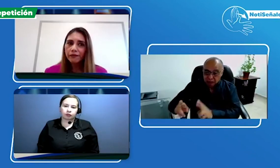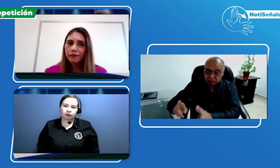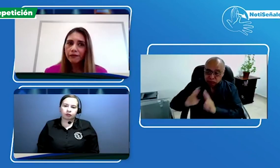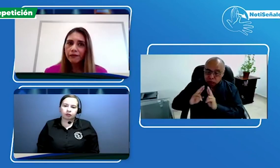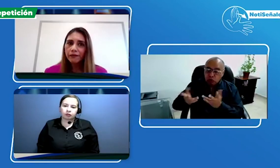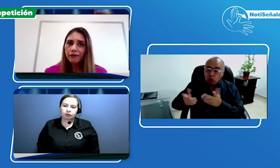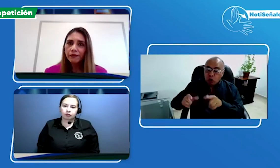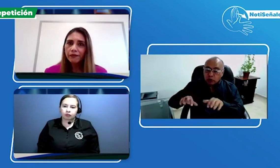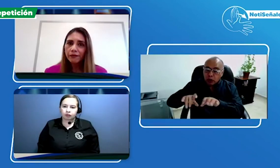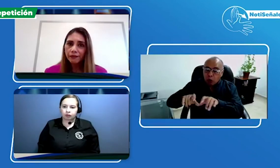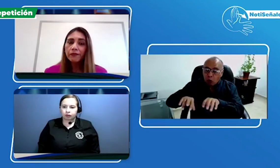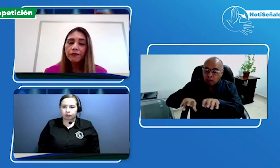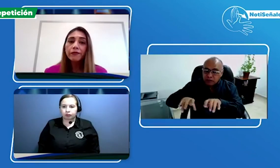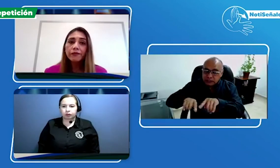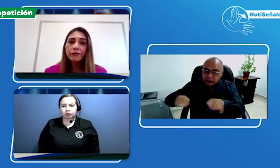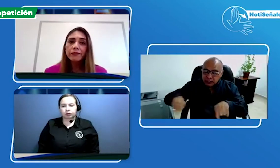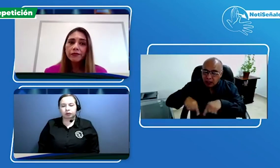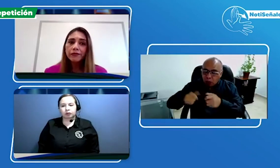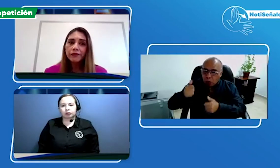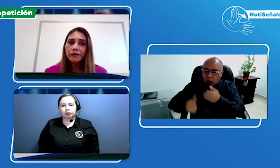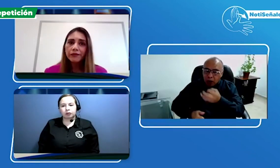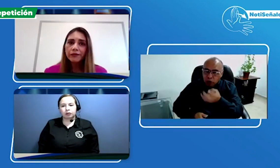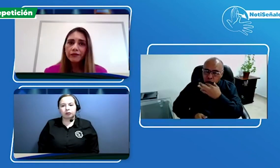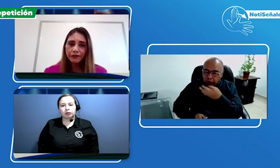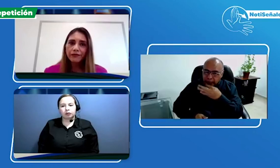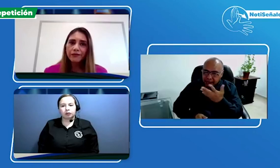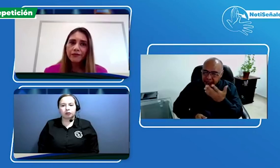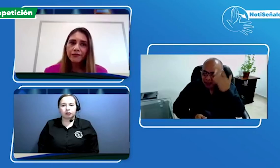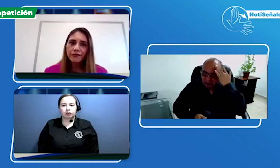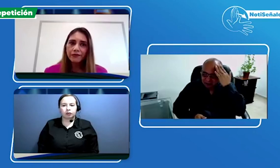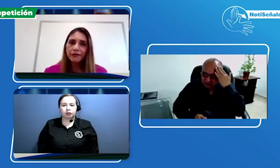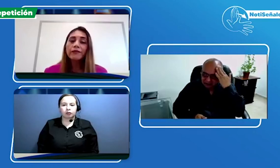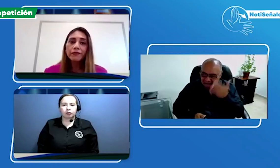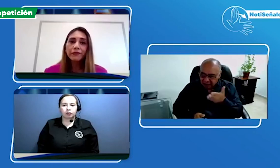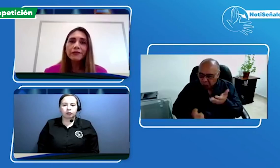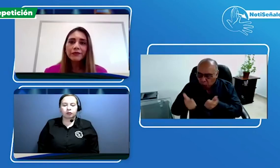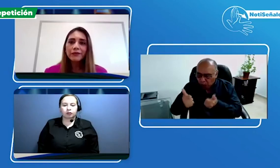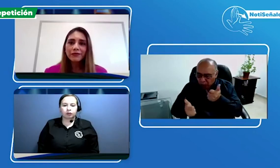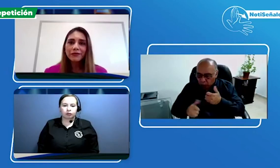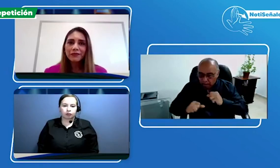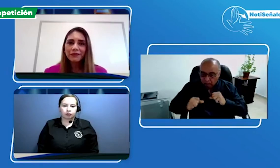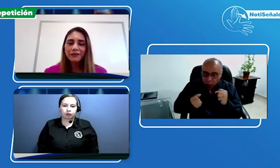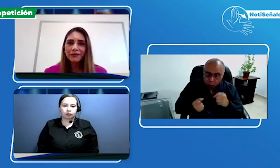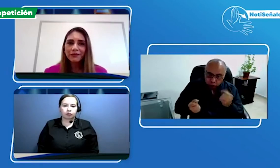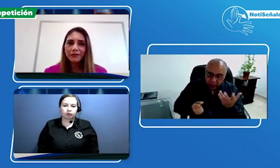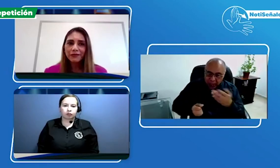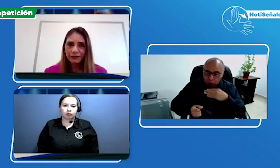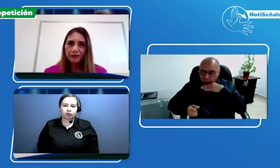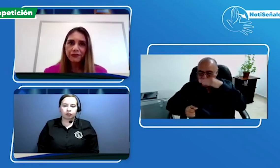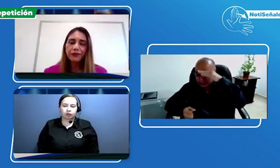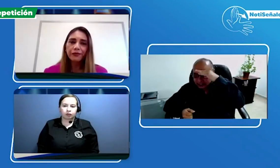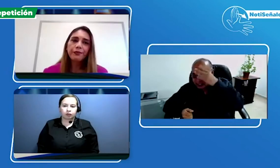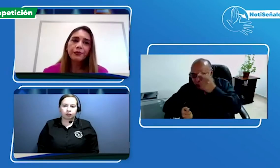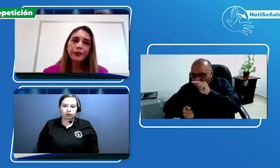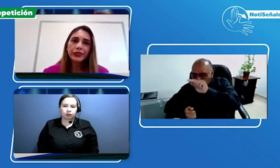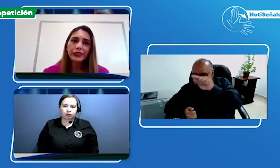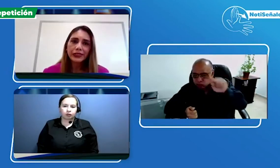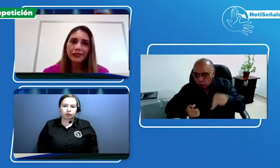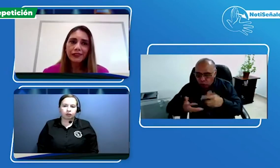escrito. ¿Cómo le podríamos indicar a Carol que en qué oficina cuenta con el servir? Si es en